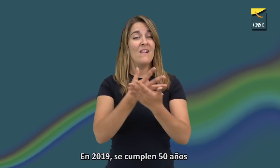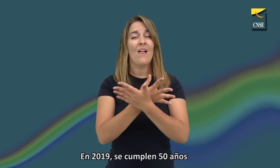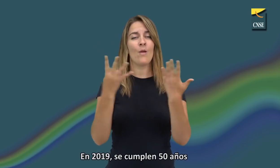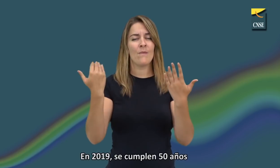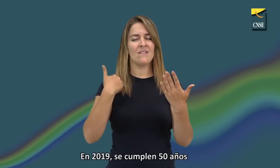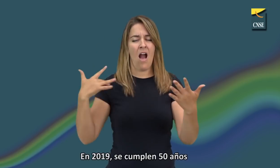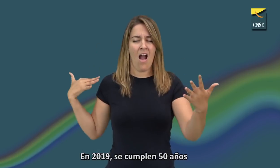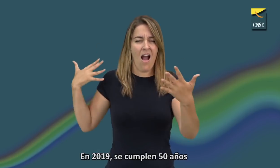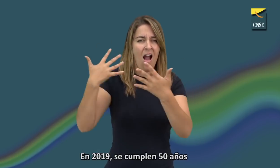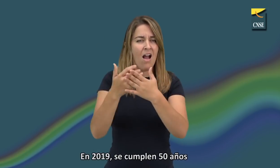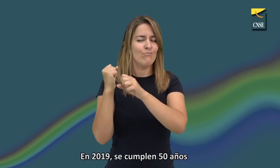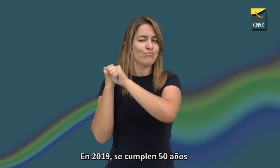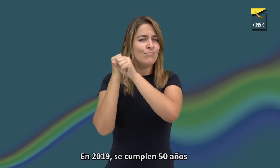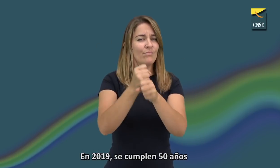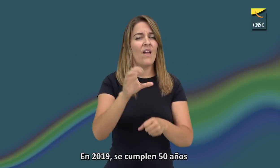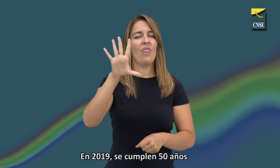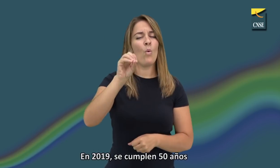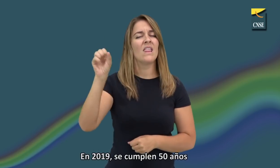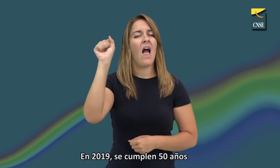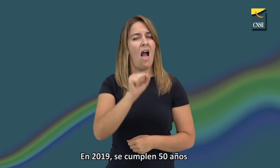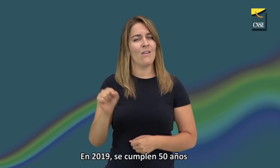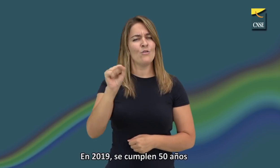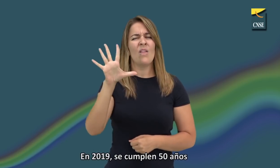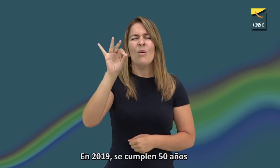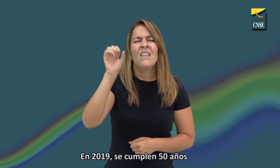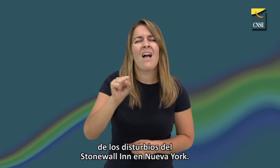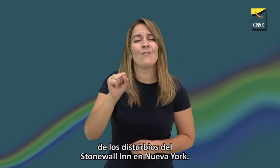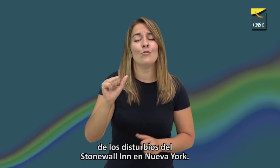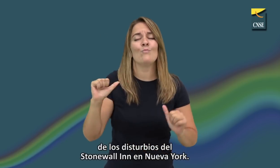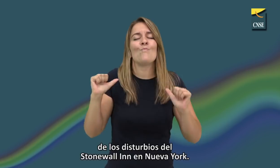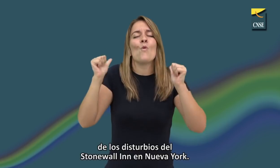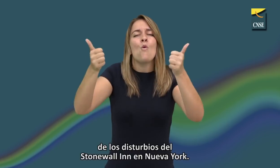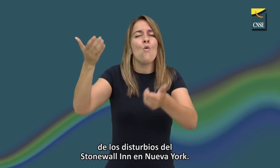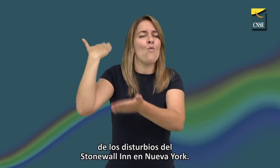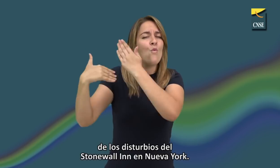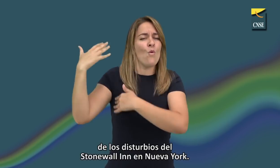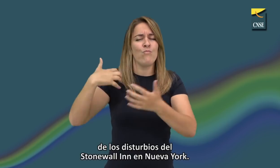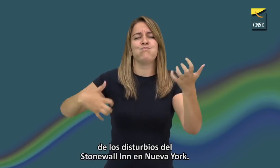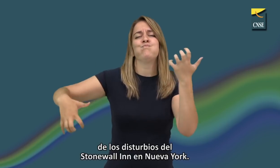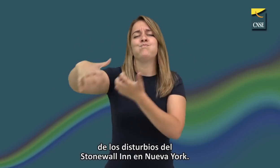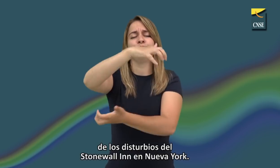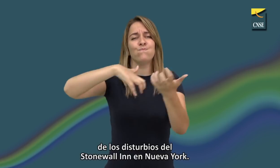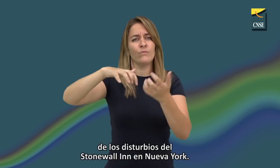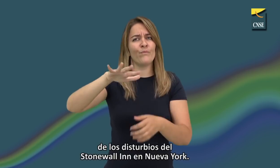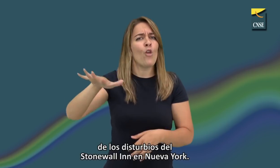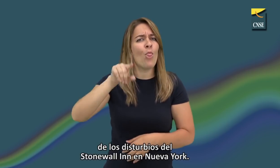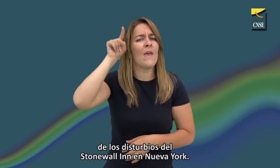se cumple 50 años. De los disturbios de Stonewall's Inn en Nueva York.